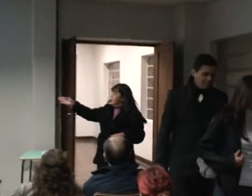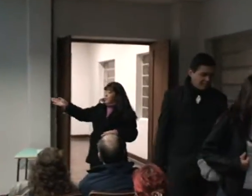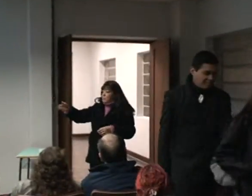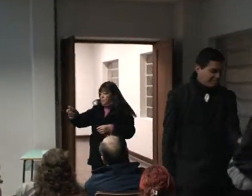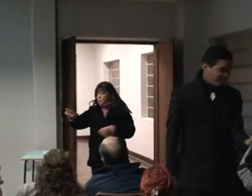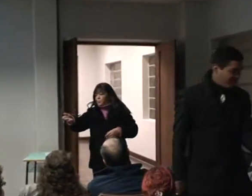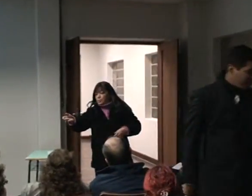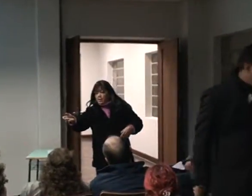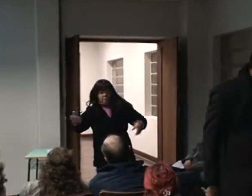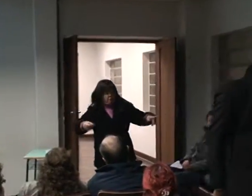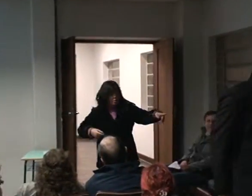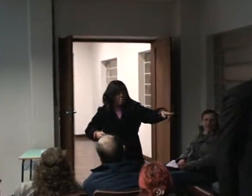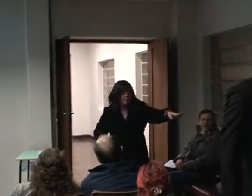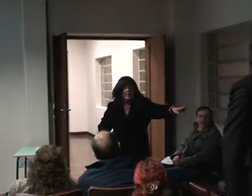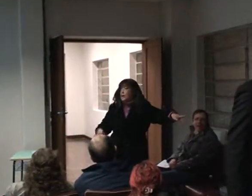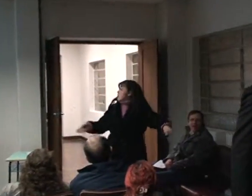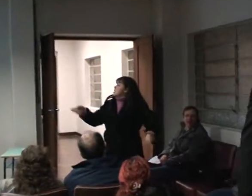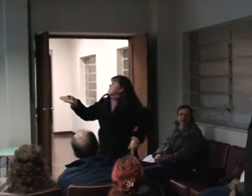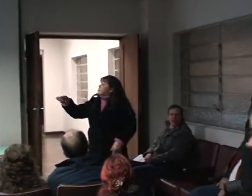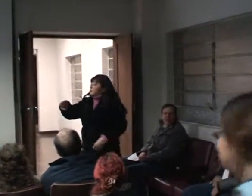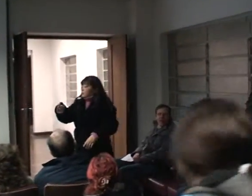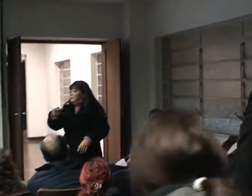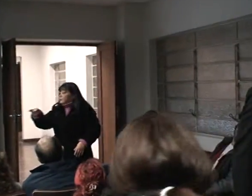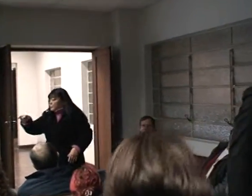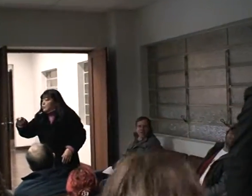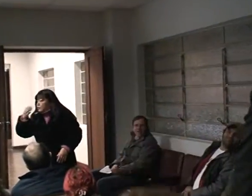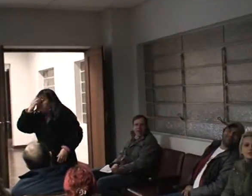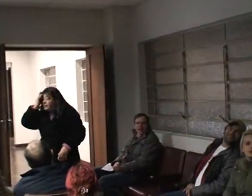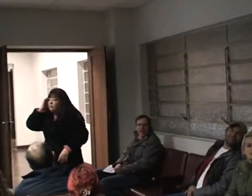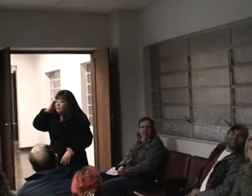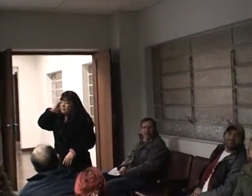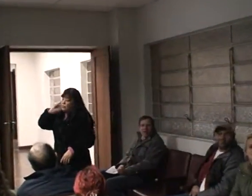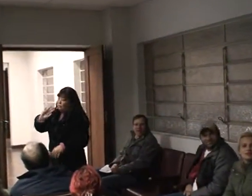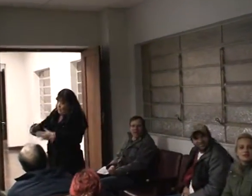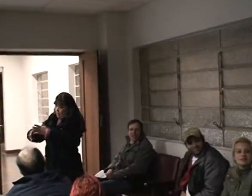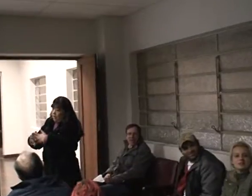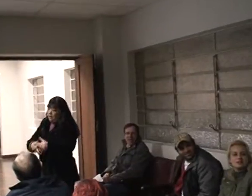brasileiro. Então, vamos